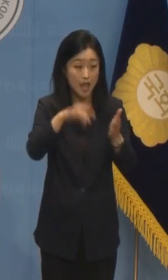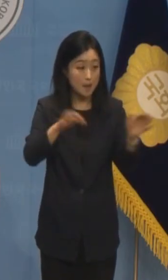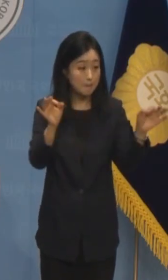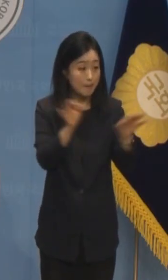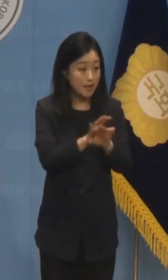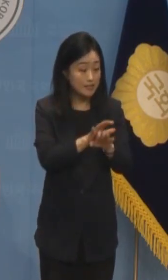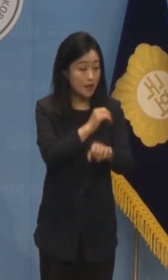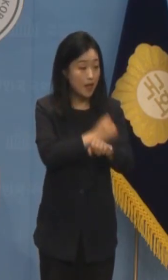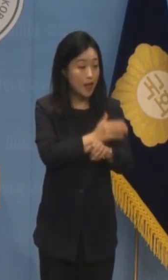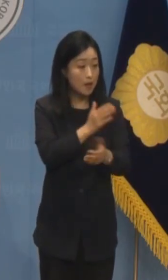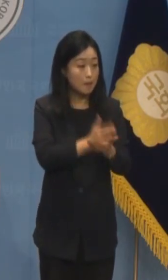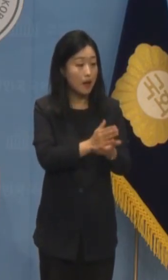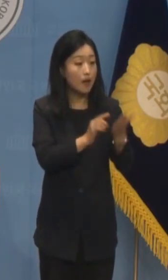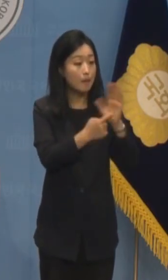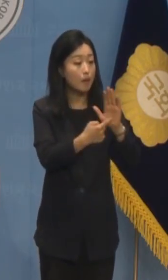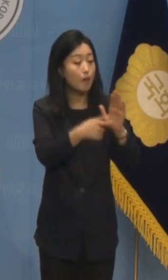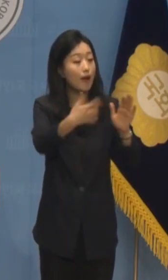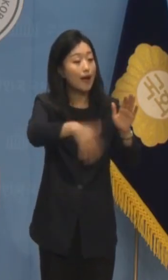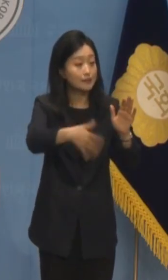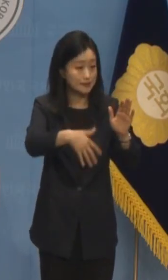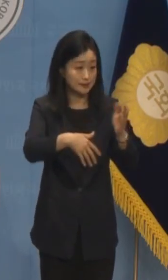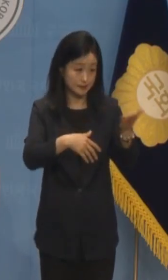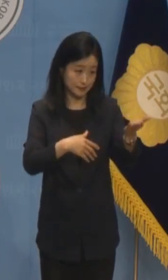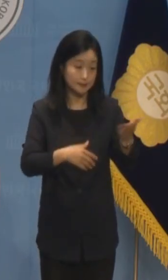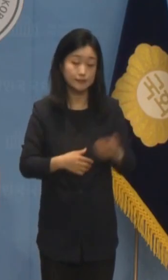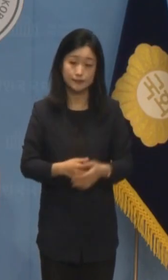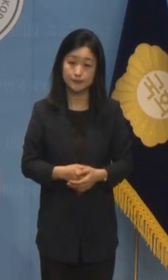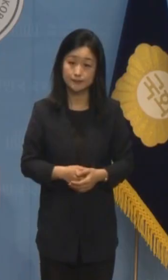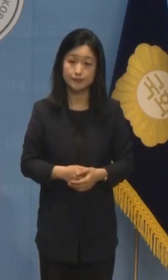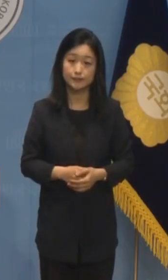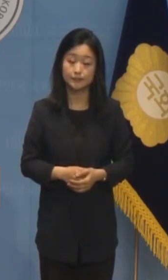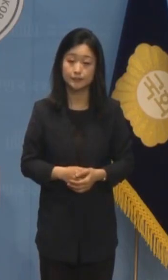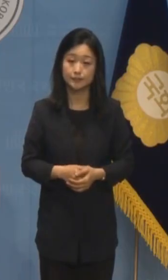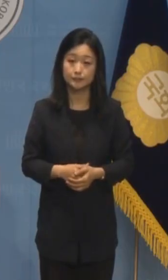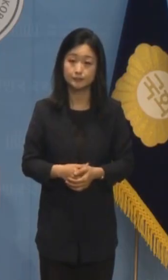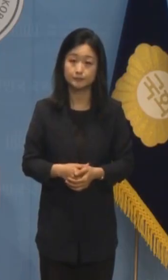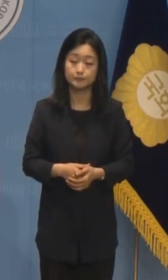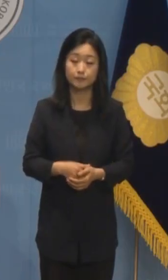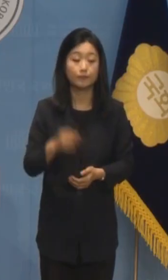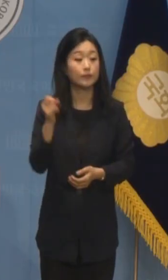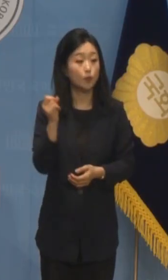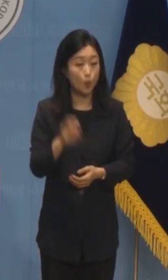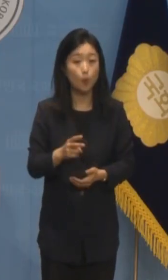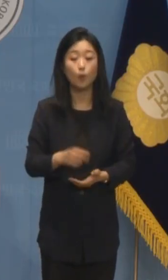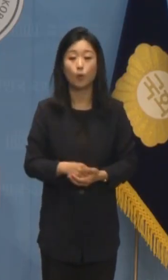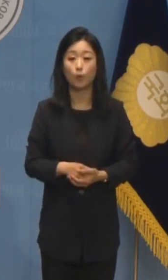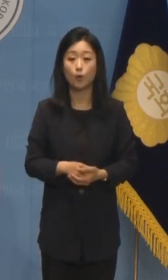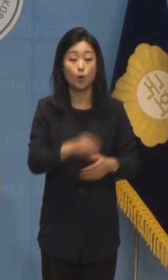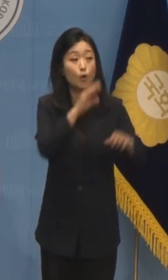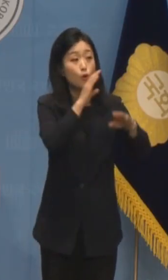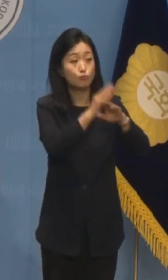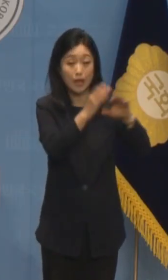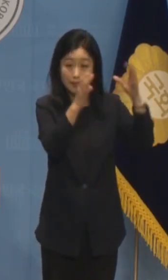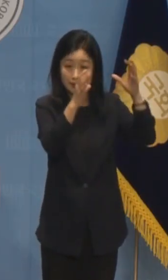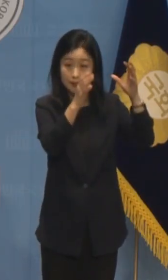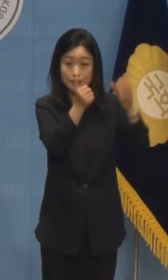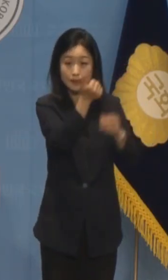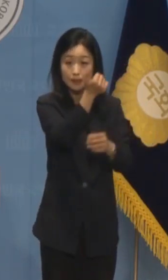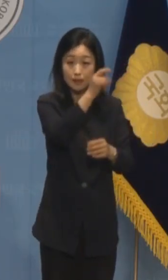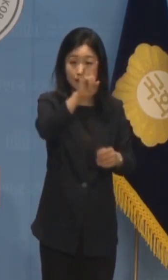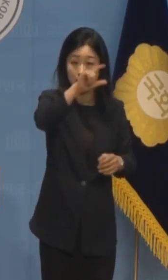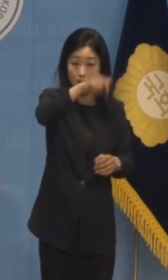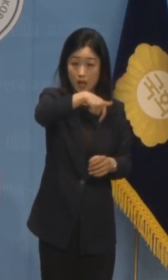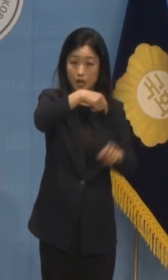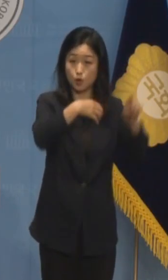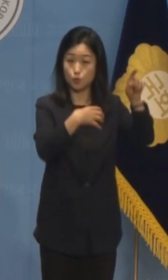공식적인 입장을 표명하지 않고 있습니다 게다가 북한이 핵도발 수위를